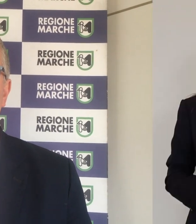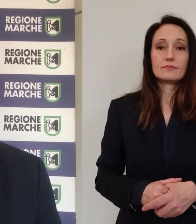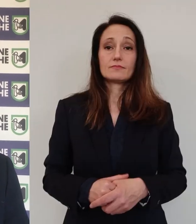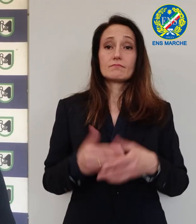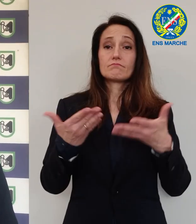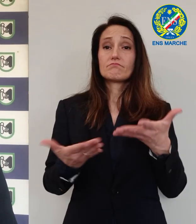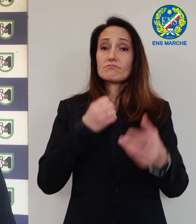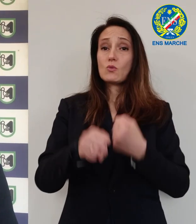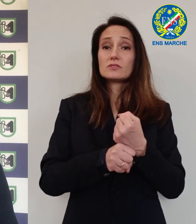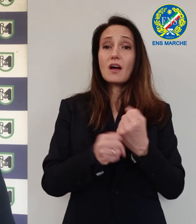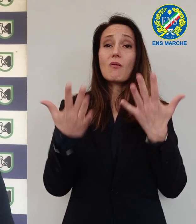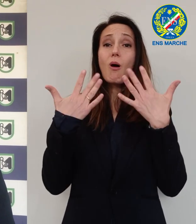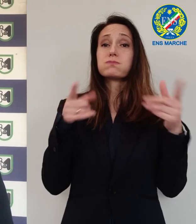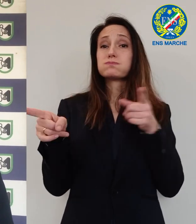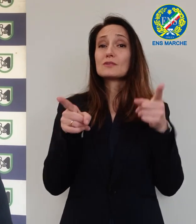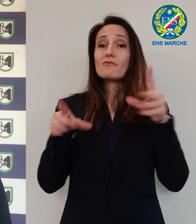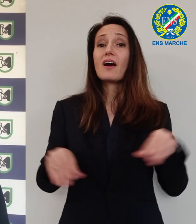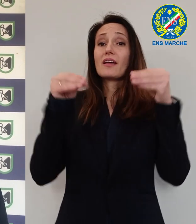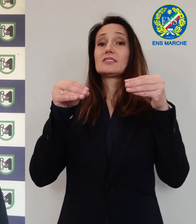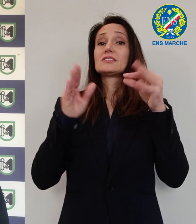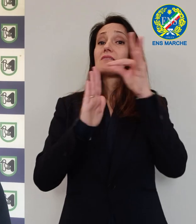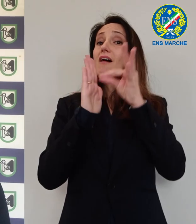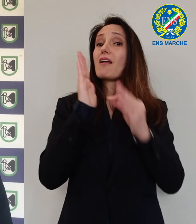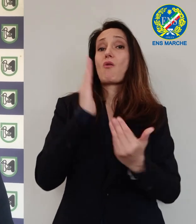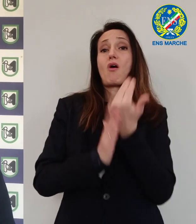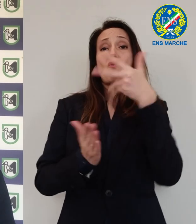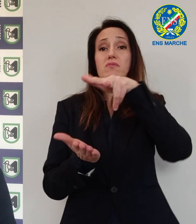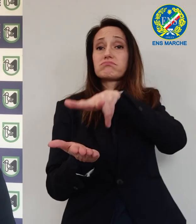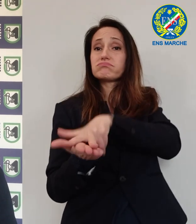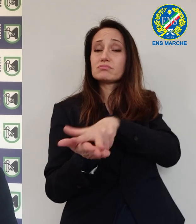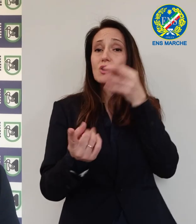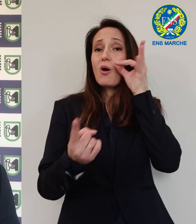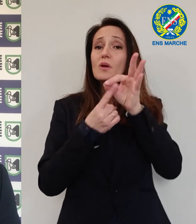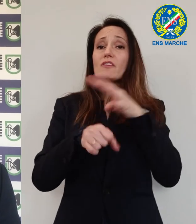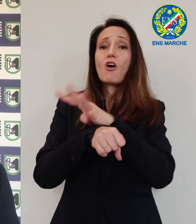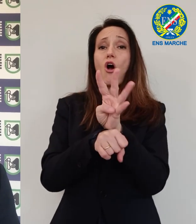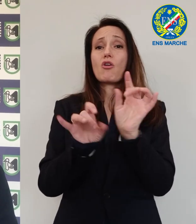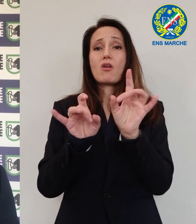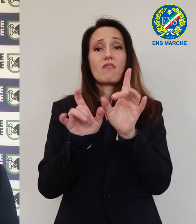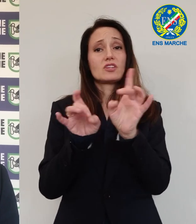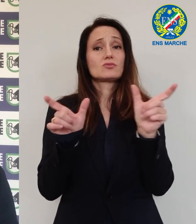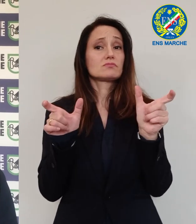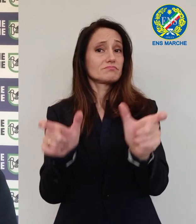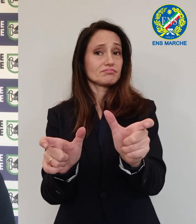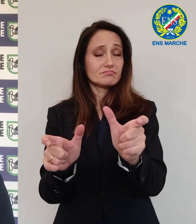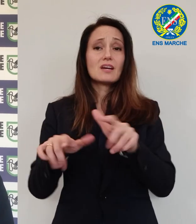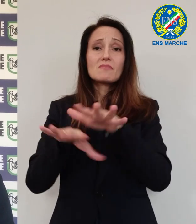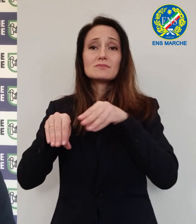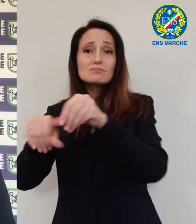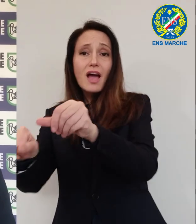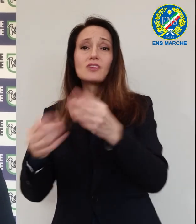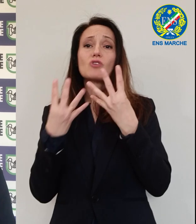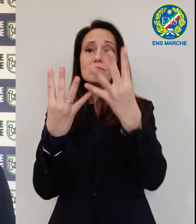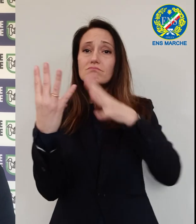La primavera quest'anno inizia con regole nuove, una nuova ordinanza per combattere il coronavirus. Spiagge, parchi, parchi gioco,